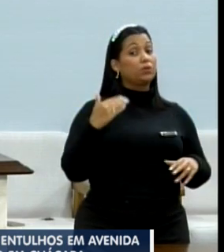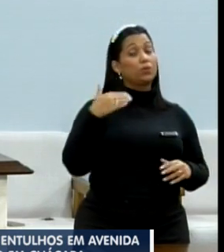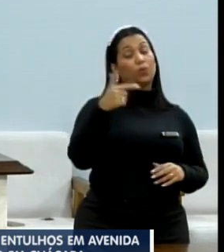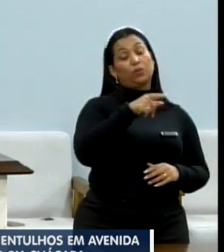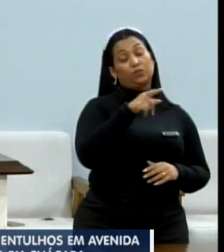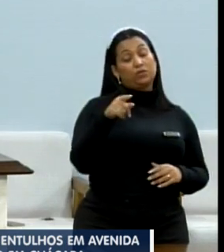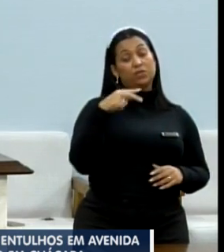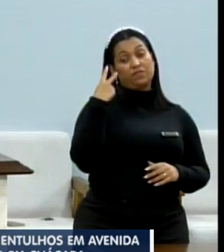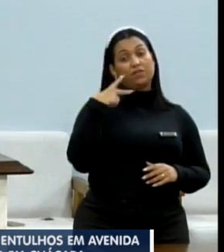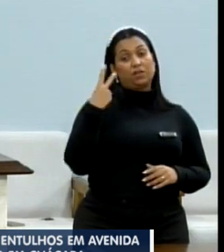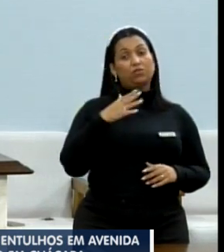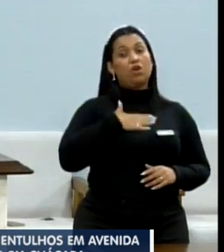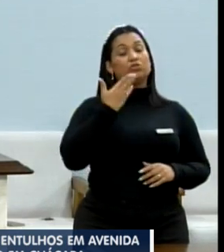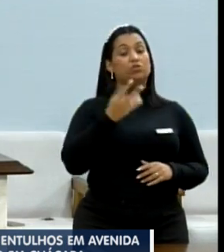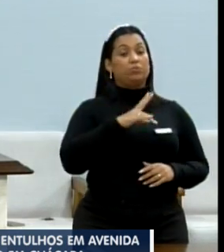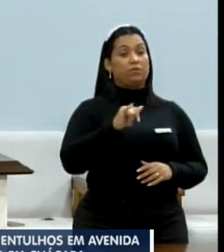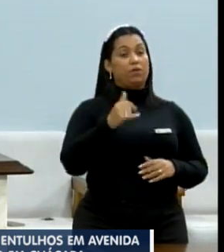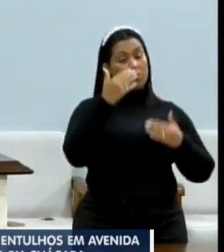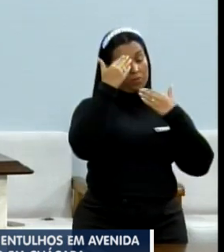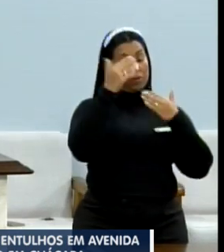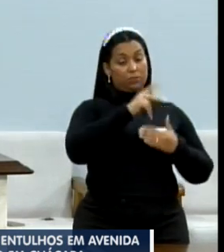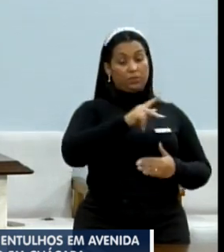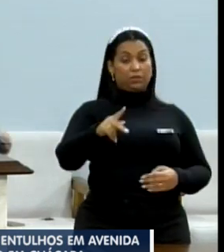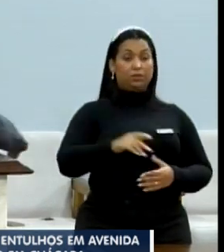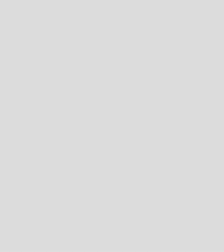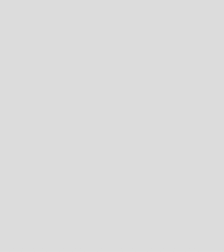A está já está lá. E